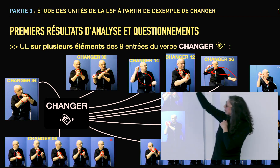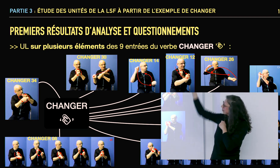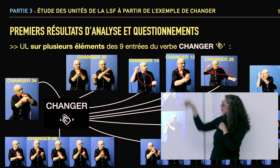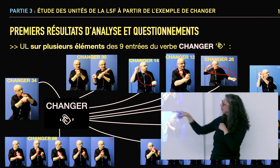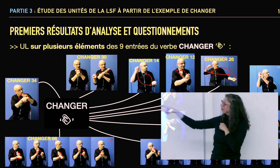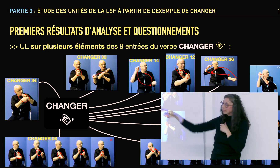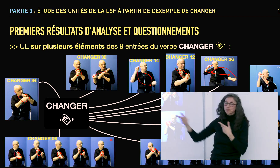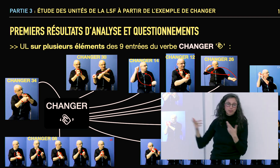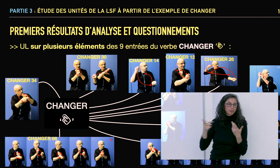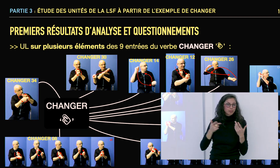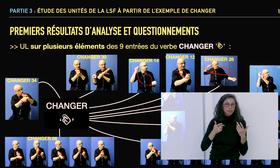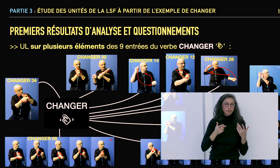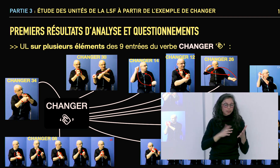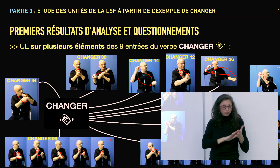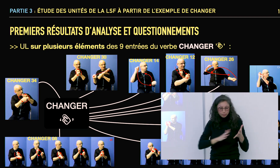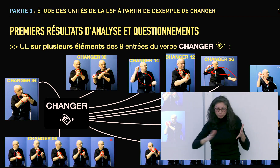comme ceux-ci.